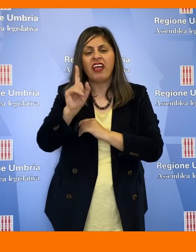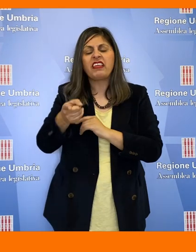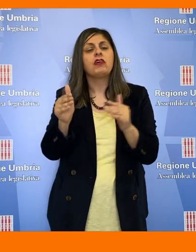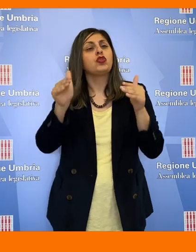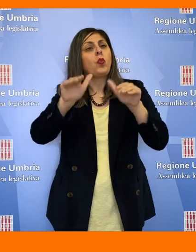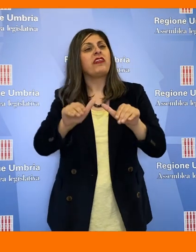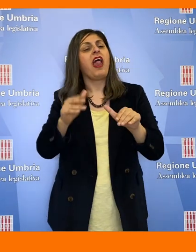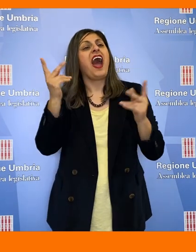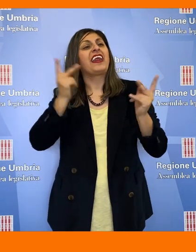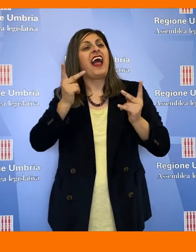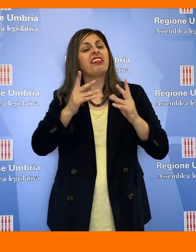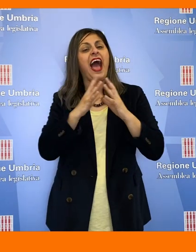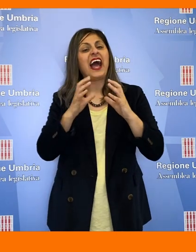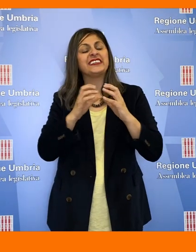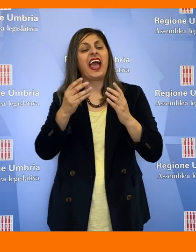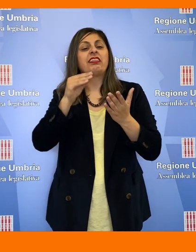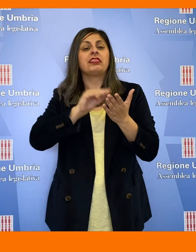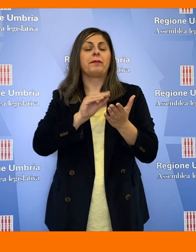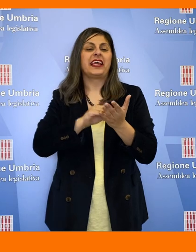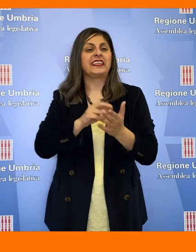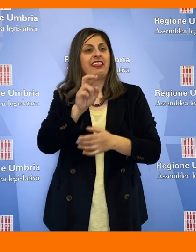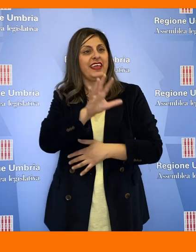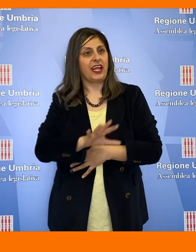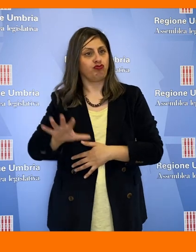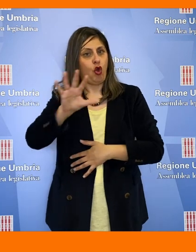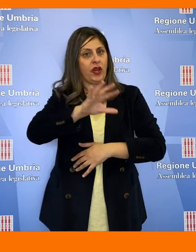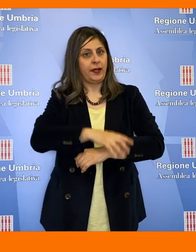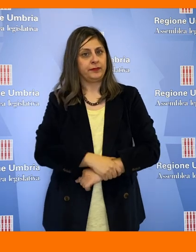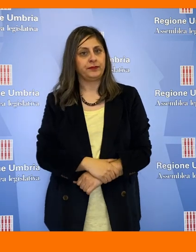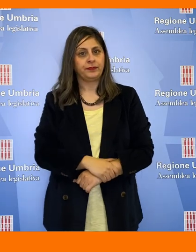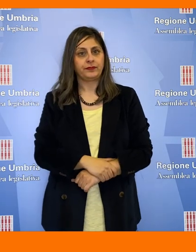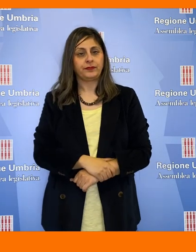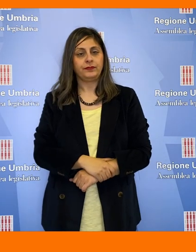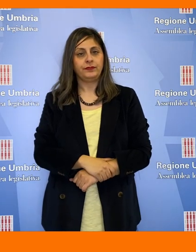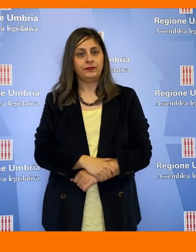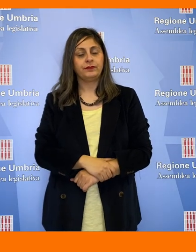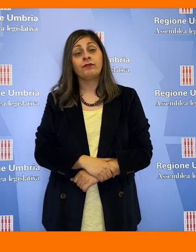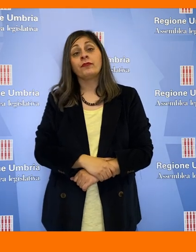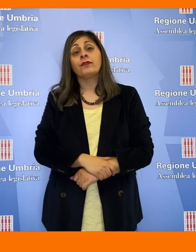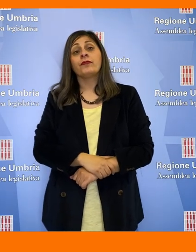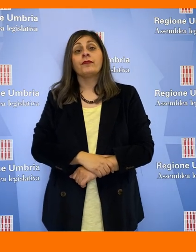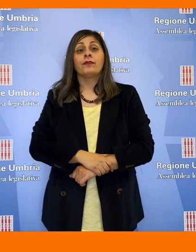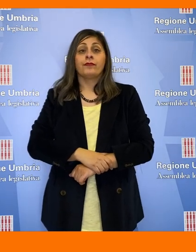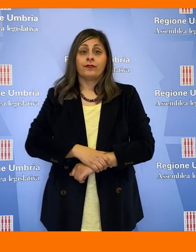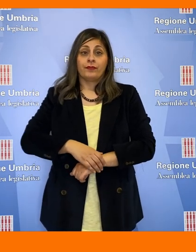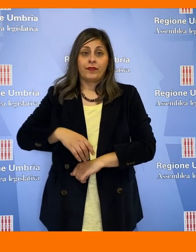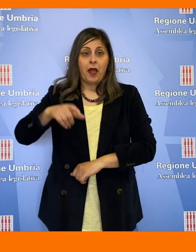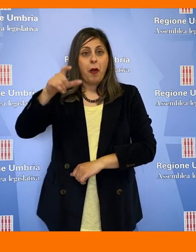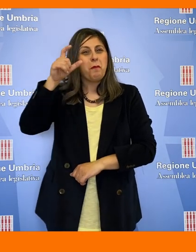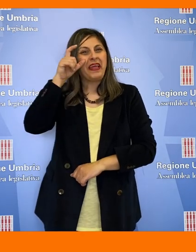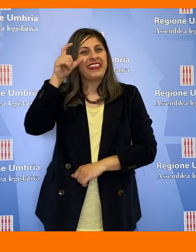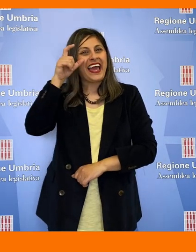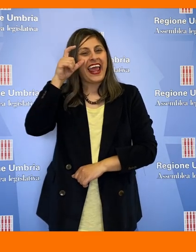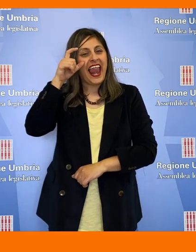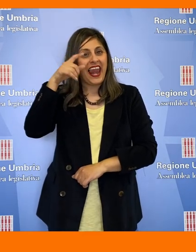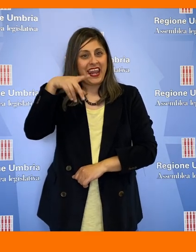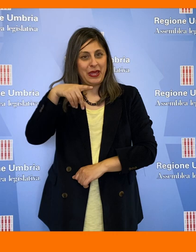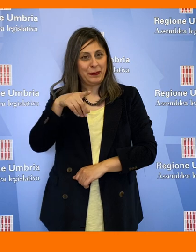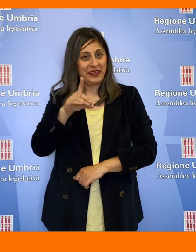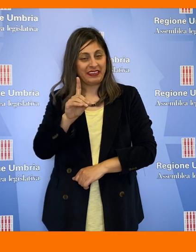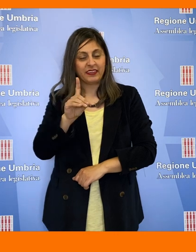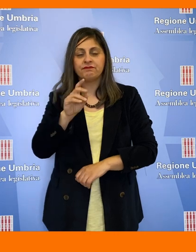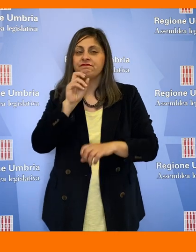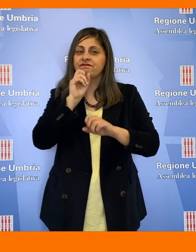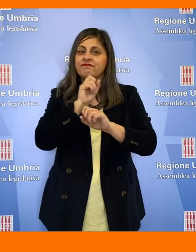tutela delle realtà aziendali presenti nella nostra Regione. Michele Bettarelli, consigliere regionale del Partito